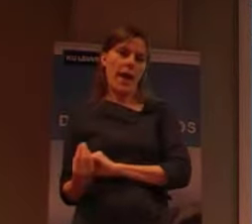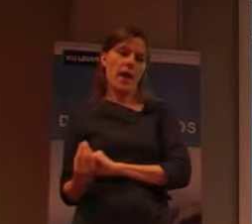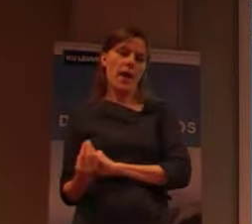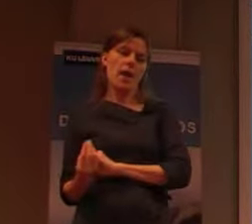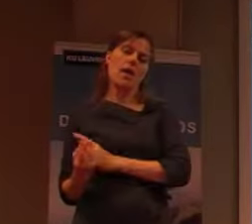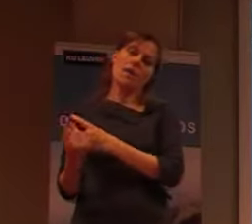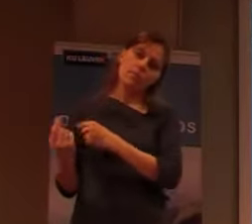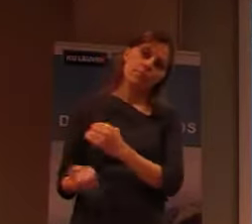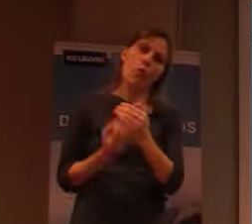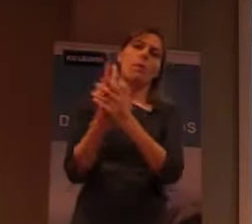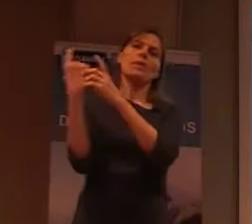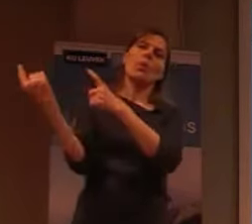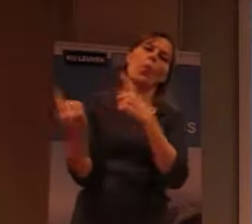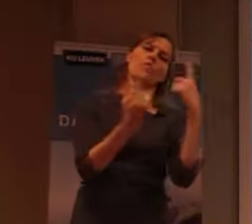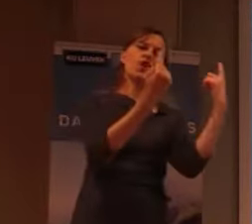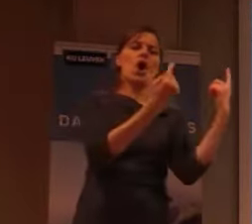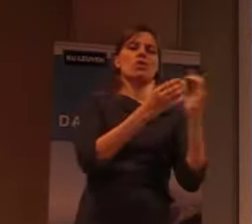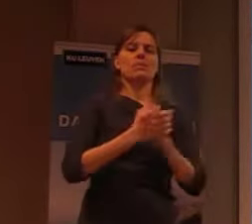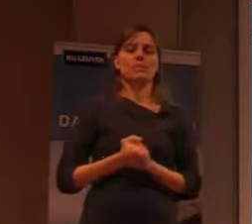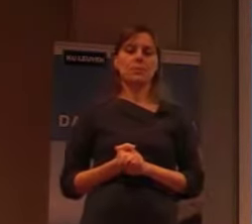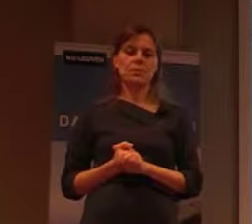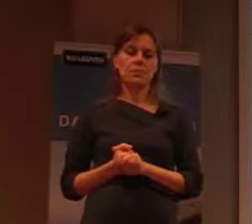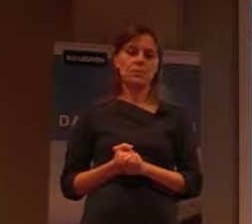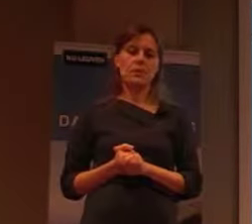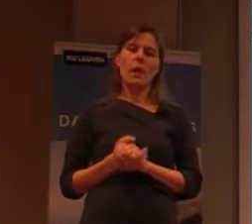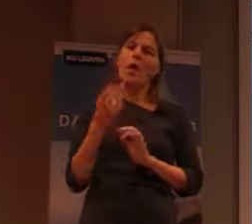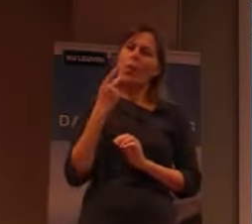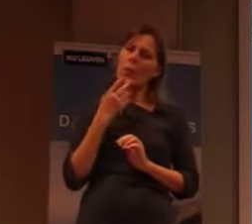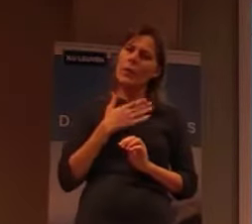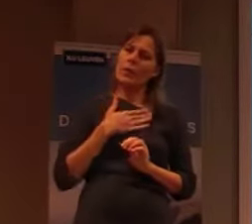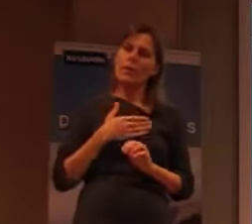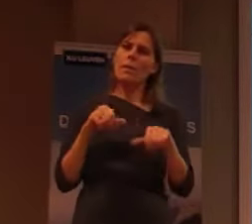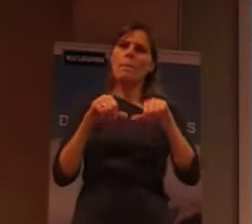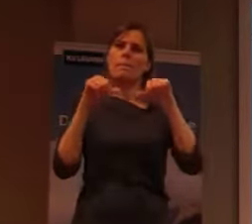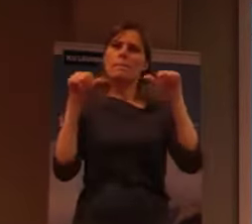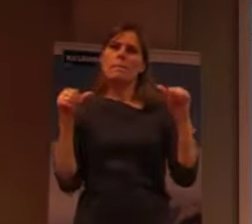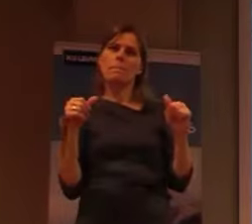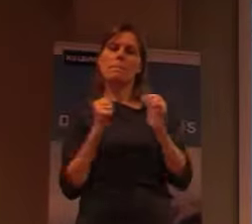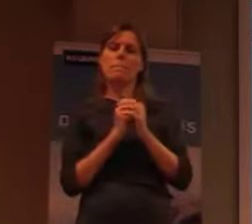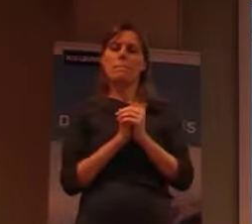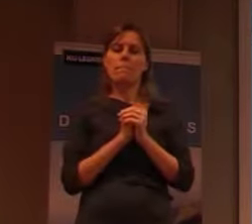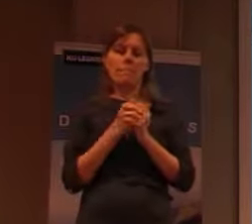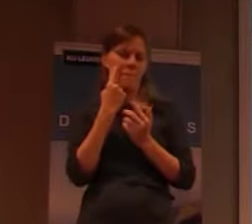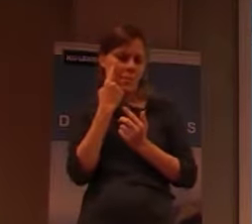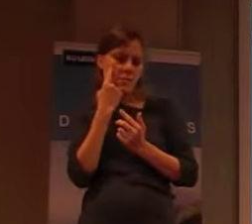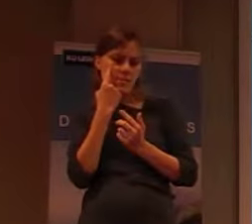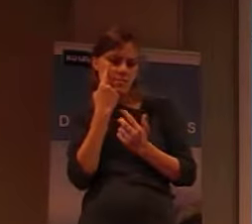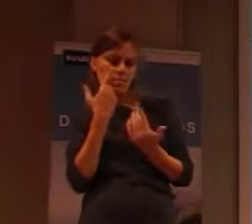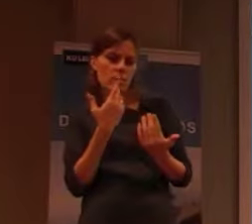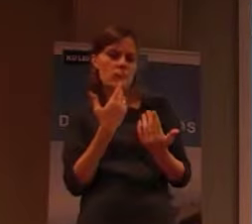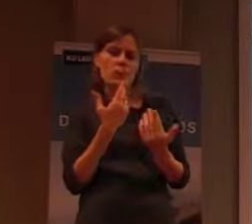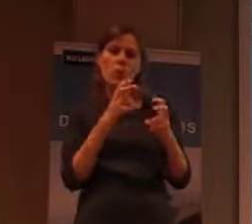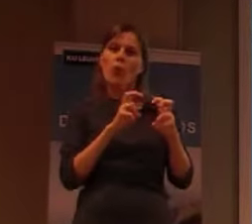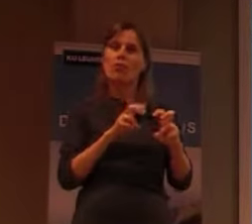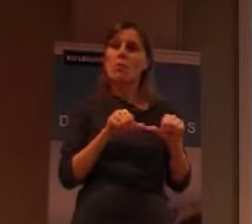verhuizen. Dus ik wil eigenlijk beginnen met dat soort van eenvoudige vaststellingen. Om te zeggen dat